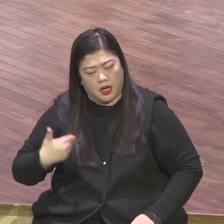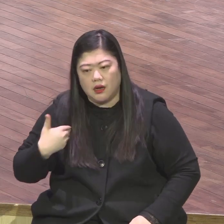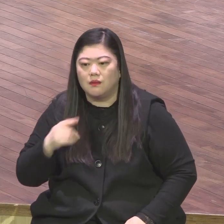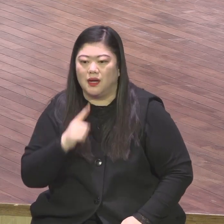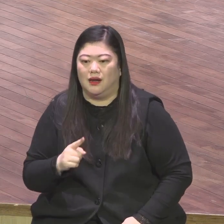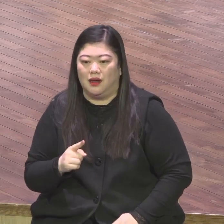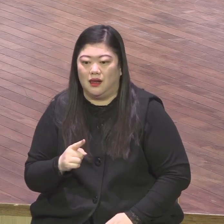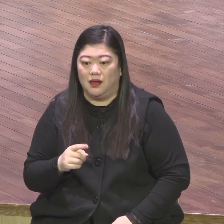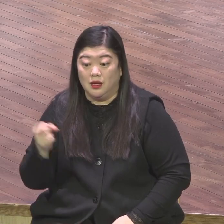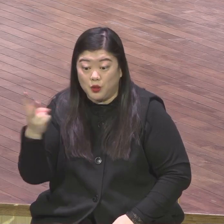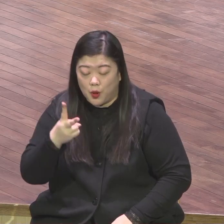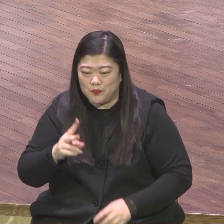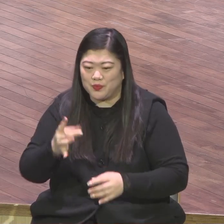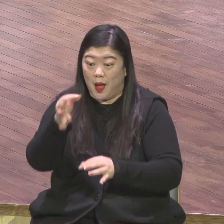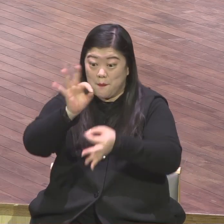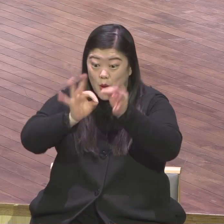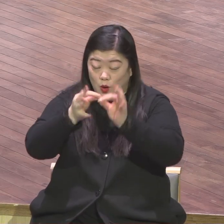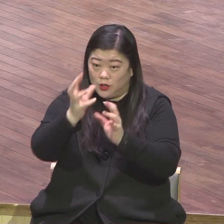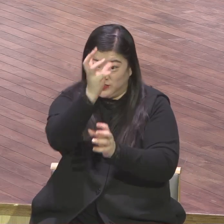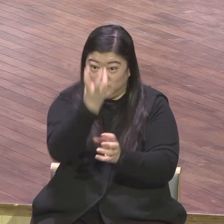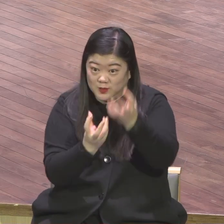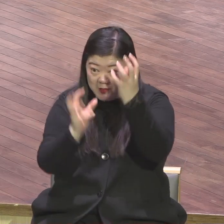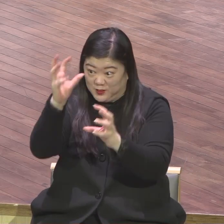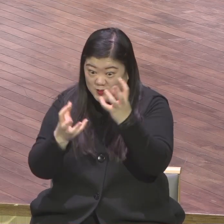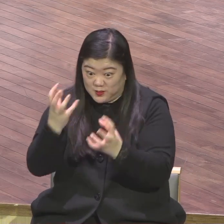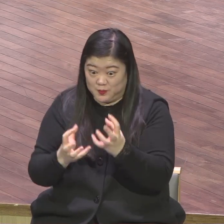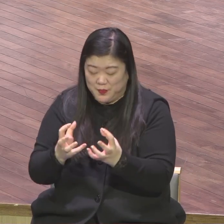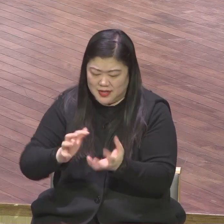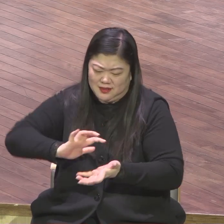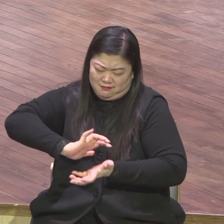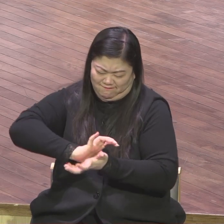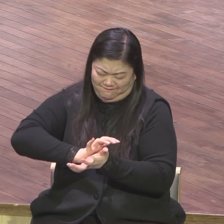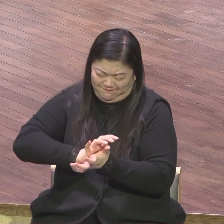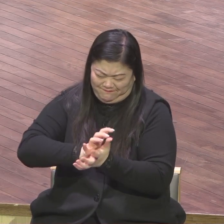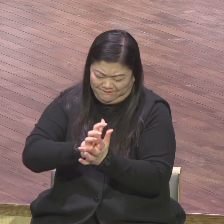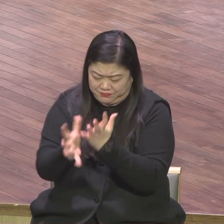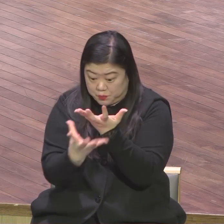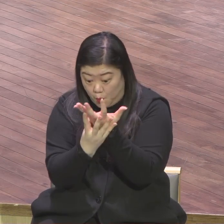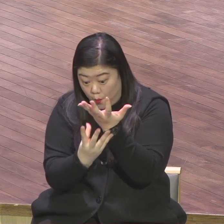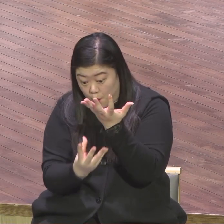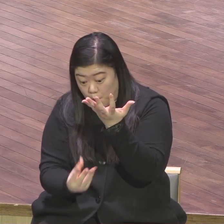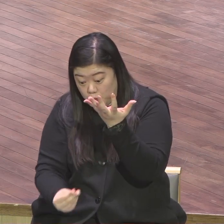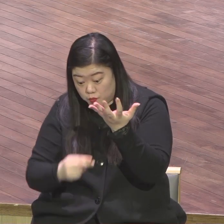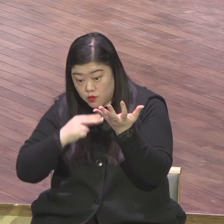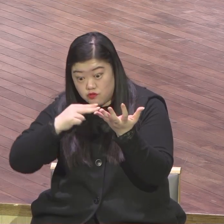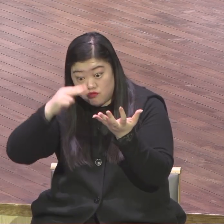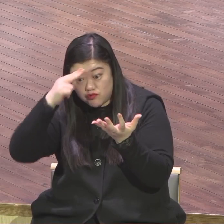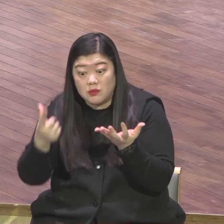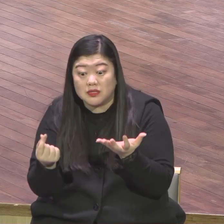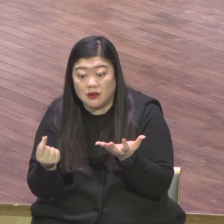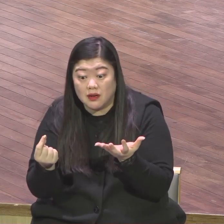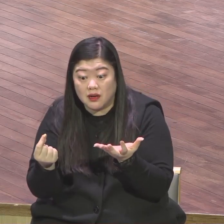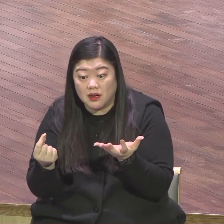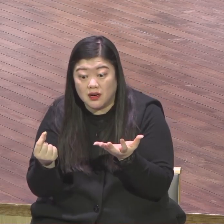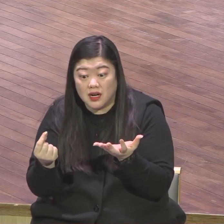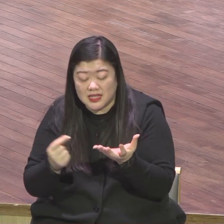다음 시를 뿌리는 시기가 돌아온 후에도 다 포도주를 다 만들지 못할 정도로